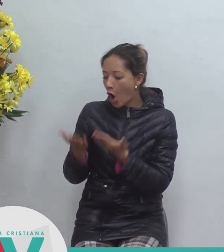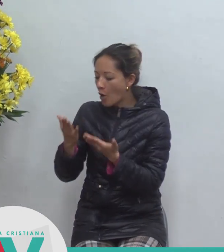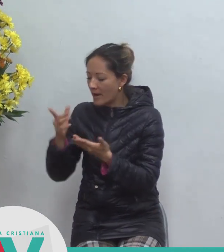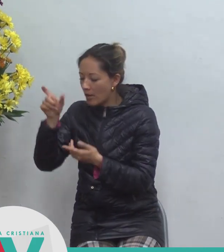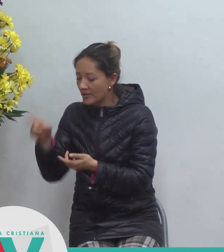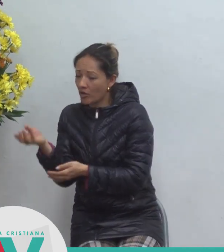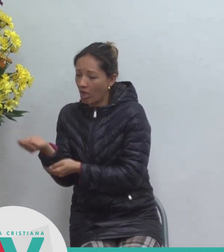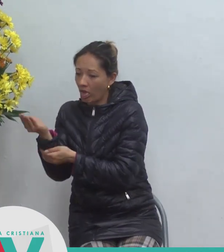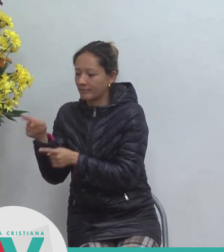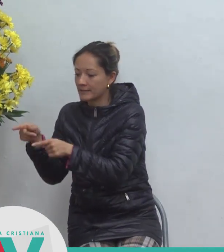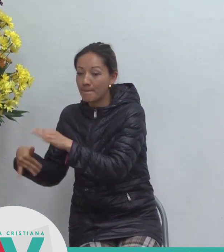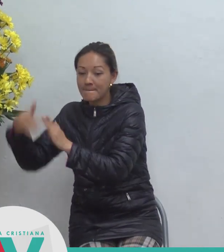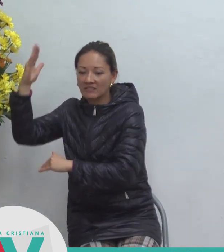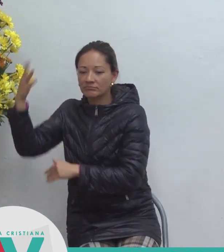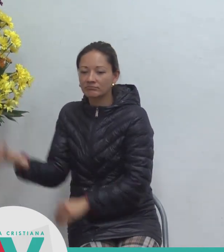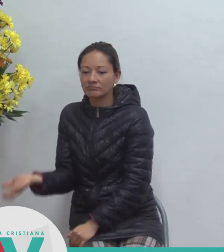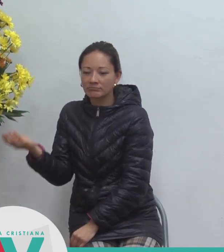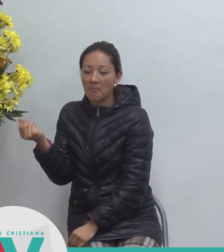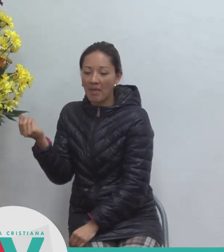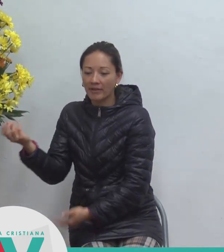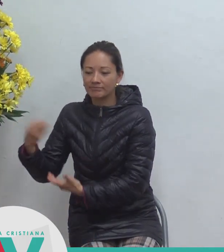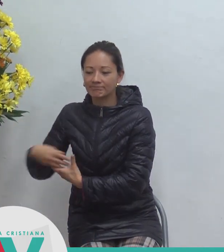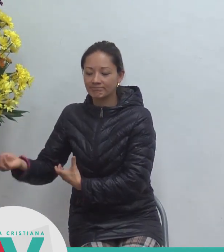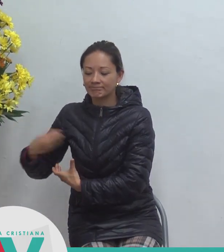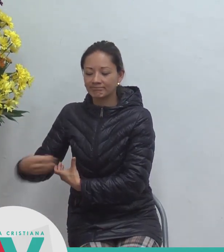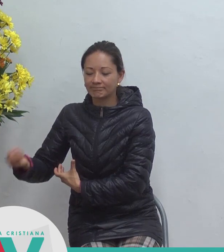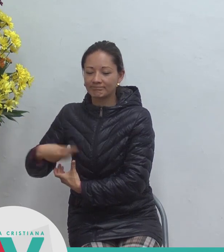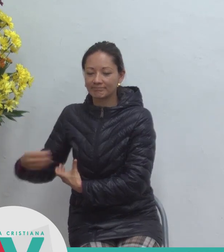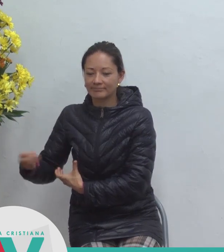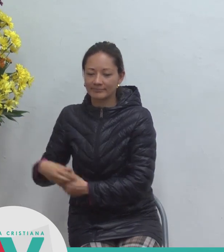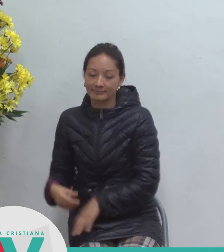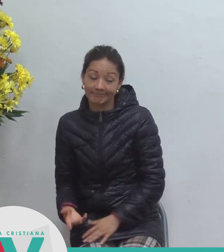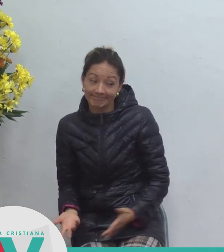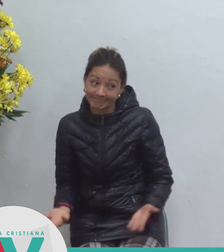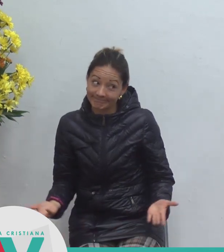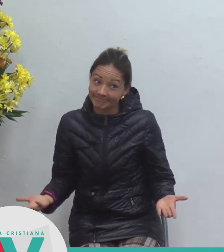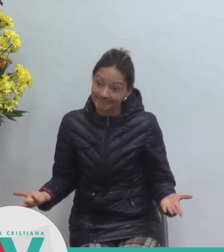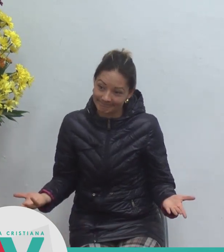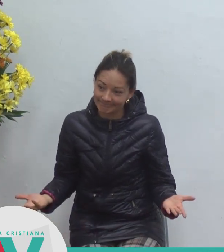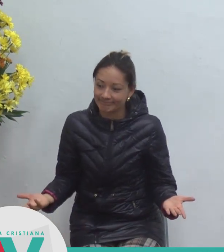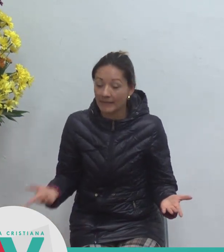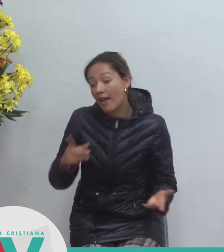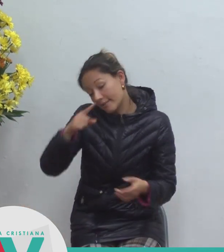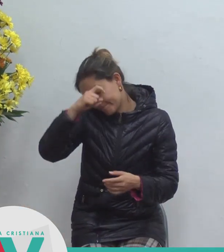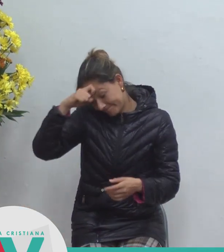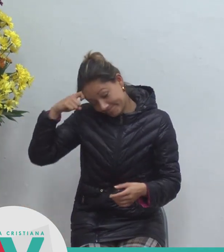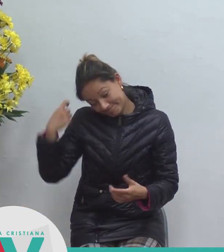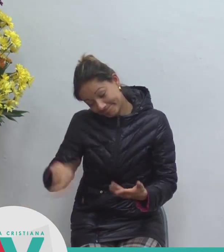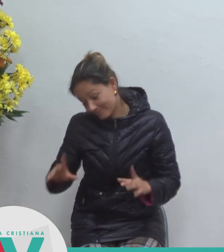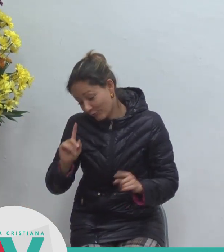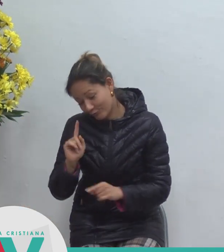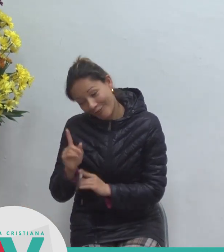en chile no permiten la indigencia aquí hay que trabajar entonces el estado mismo venga y lava